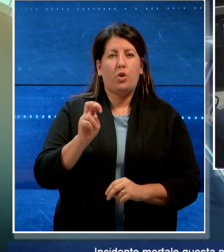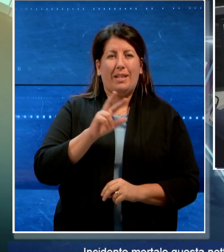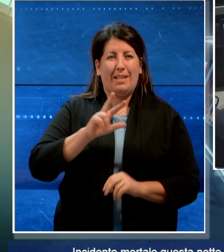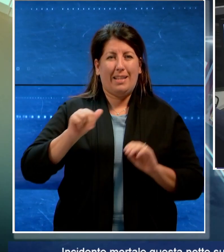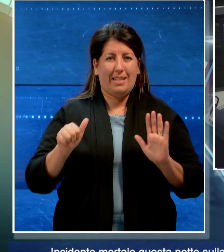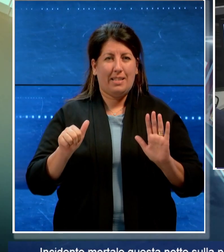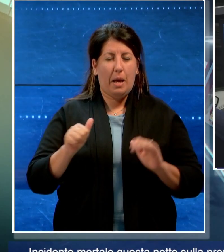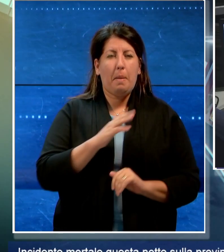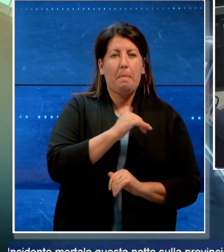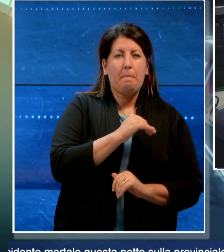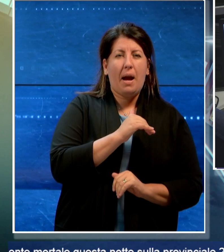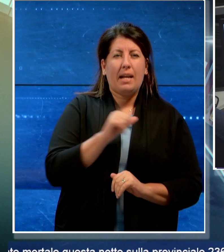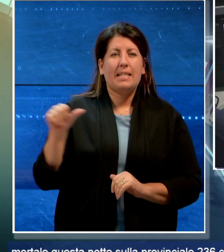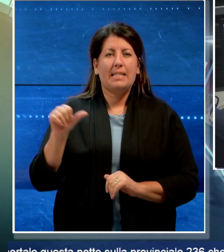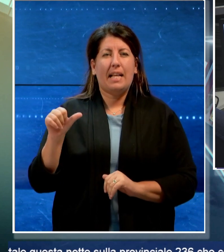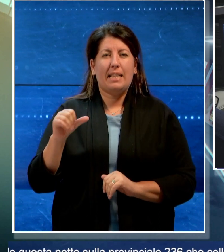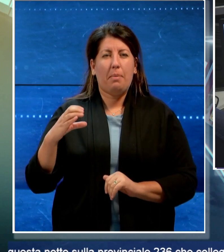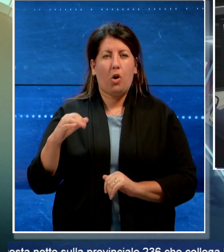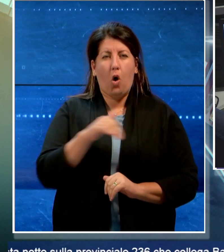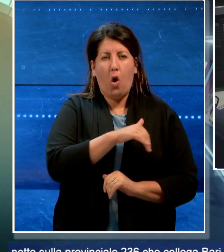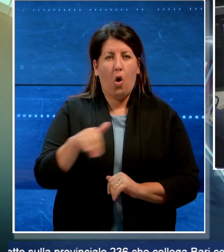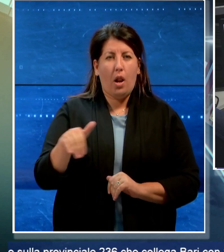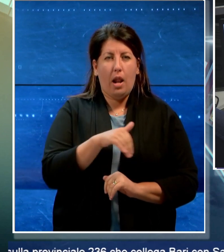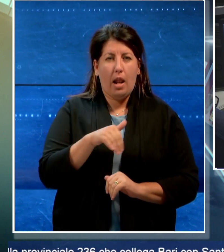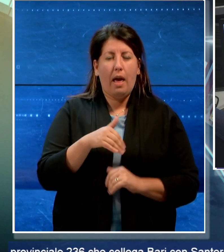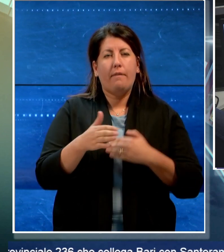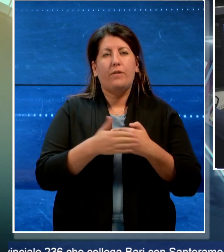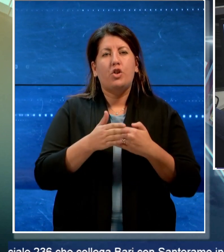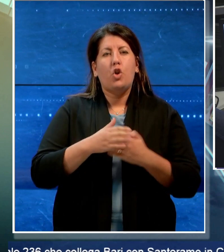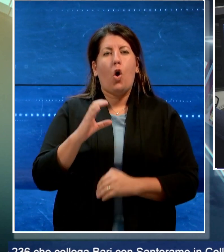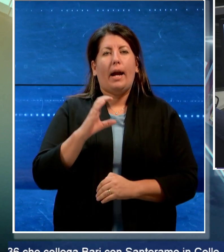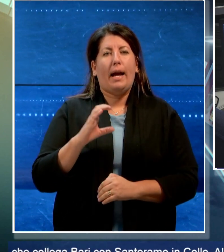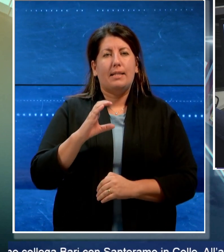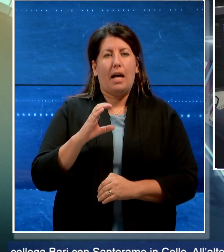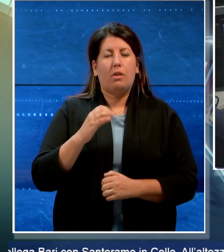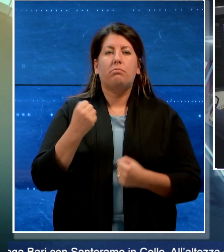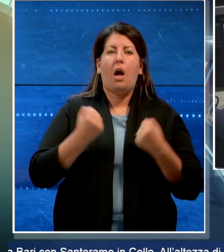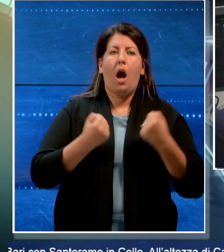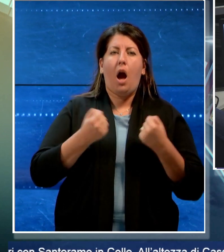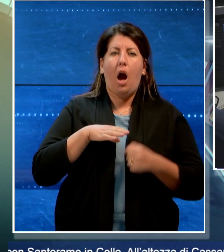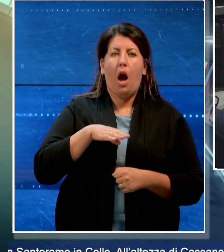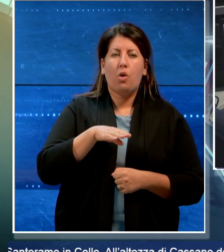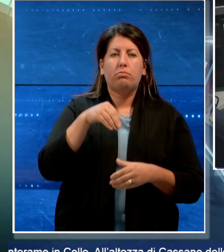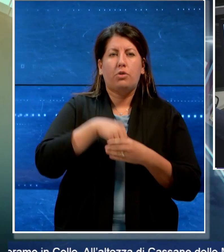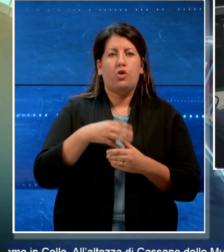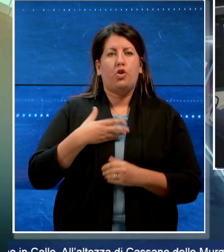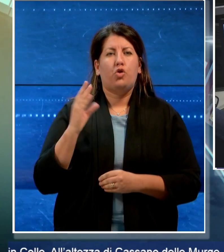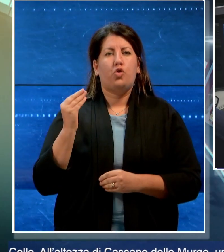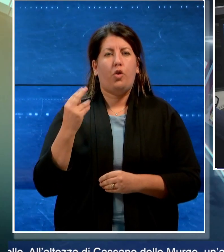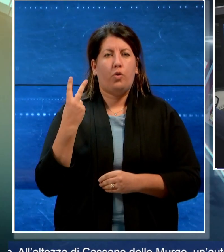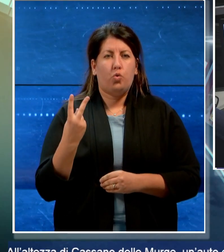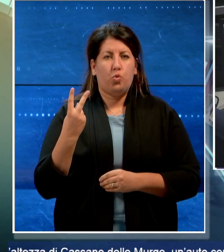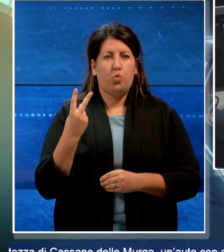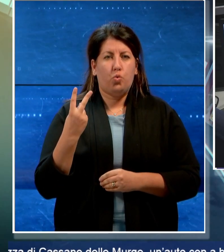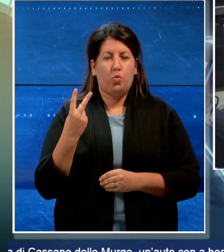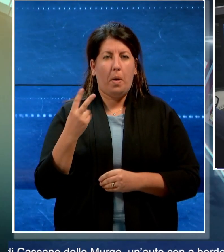che collega Bari con Santeramo in colle all'altezza di Cassano delle Murge un'auto con a bordo due giovani, un ragazzo e